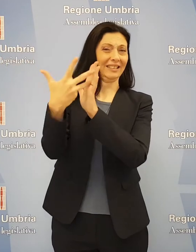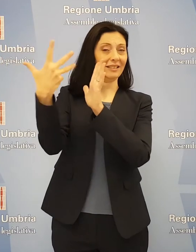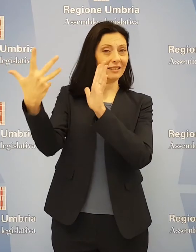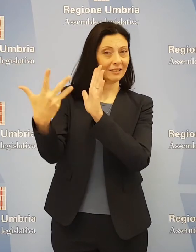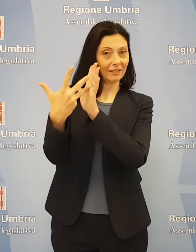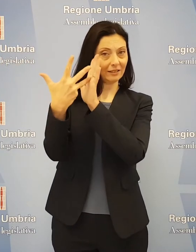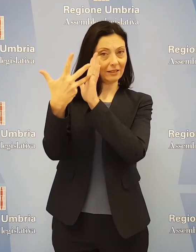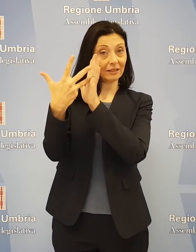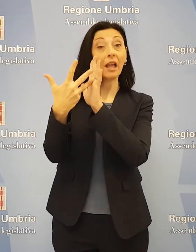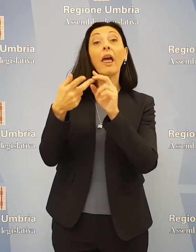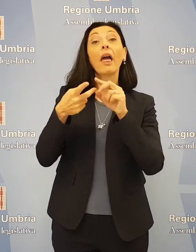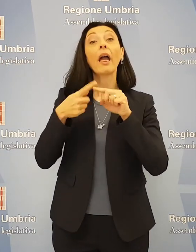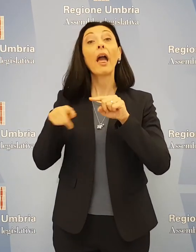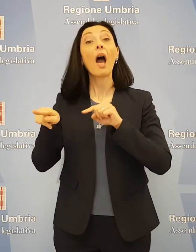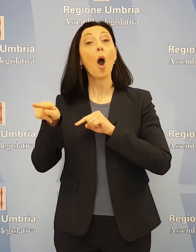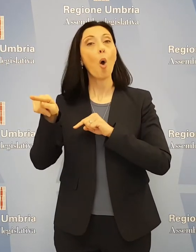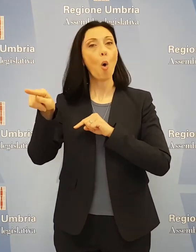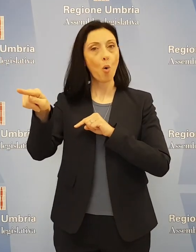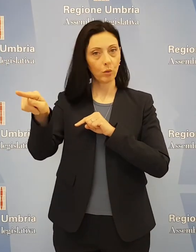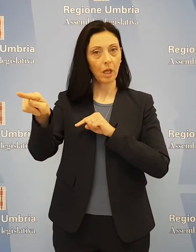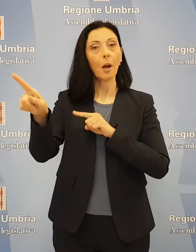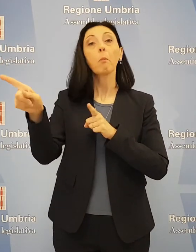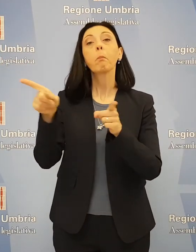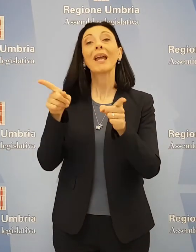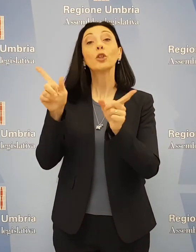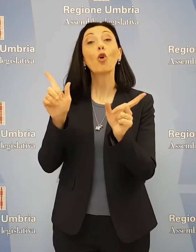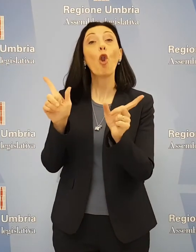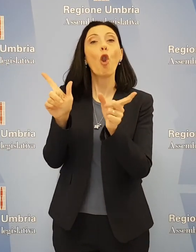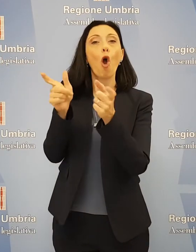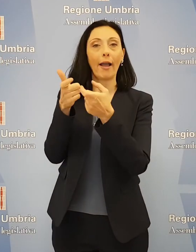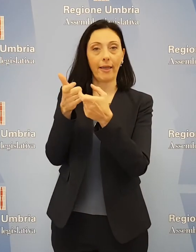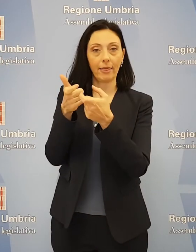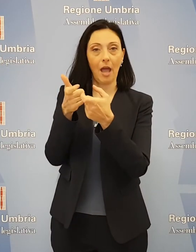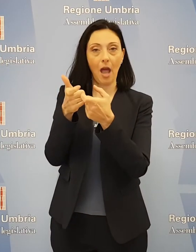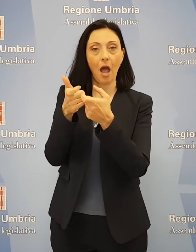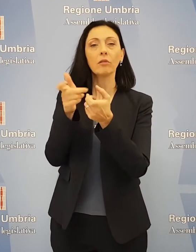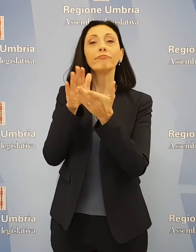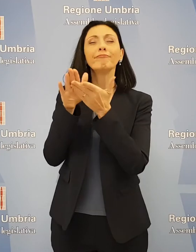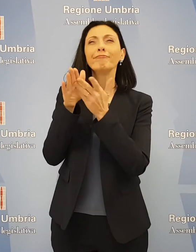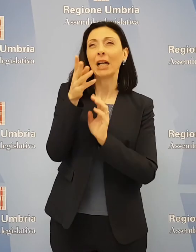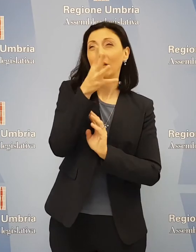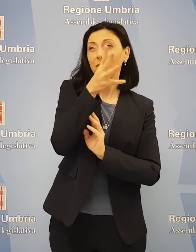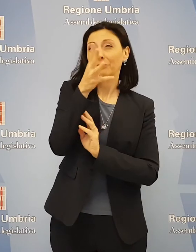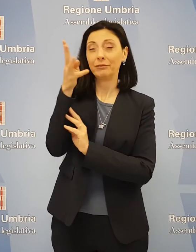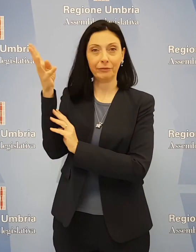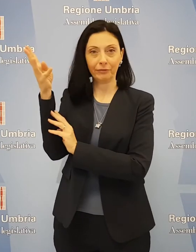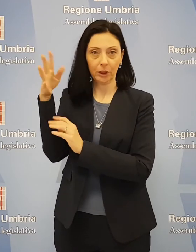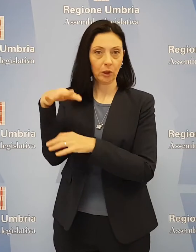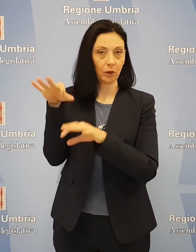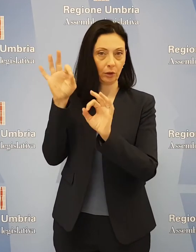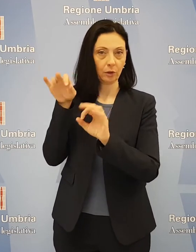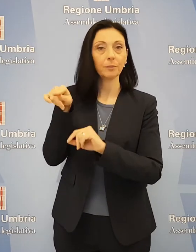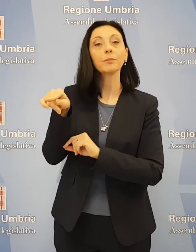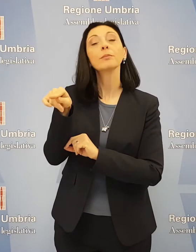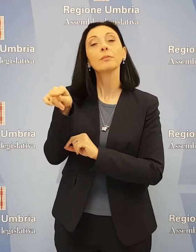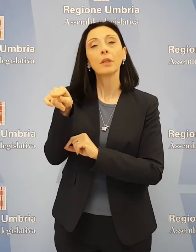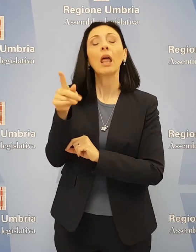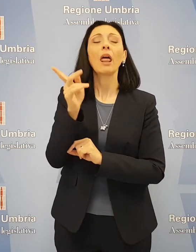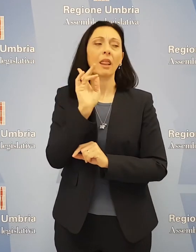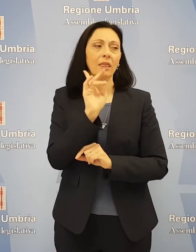chironomidi dovuta alla sospensione delle disinfezioni durante il lockdown, facendo il punto sulle risorse stanziate e le azioni